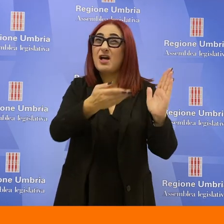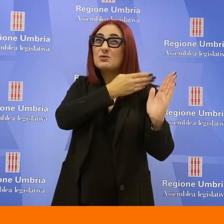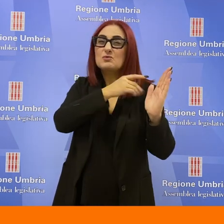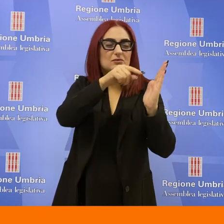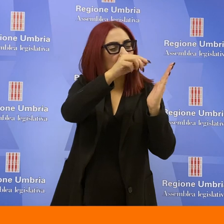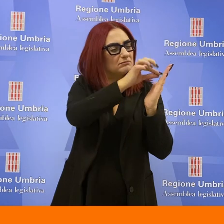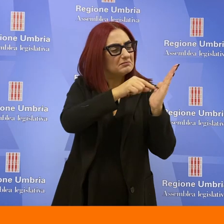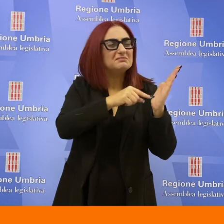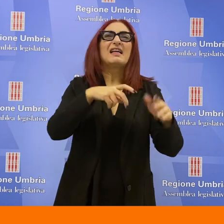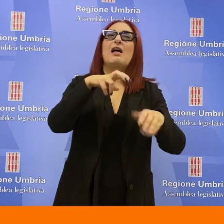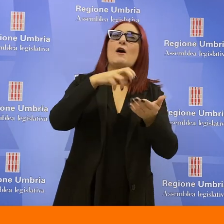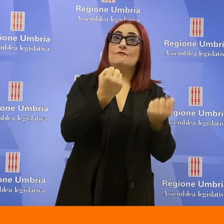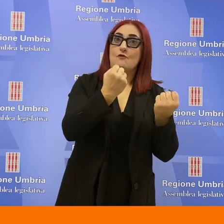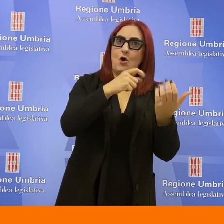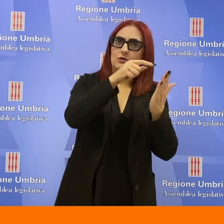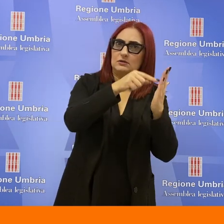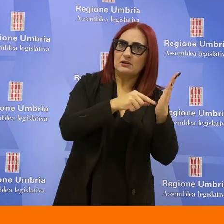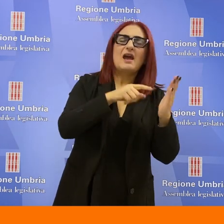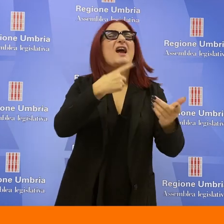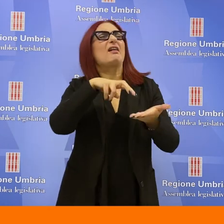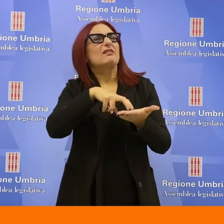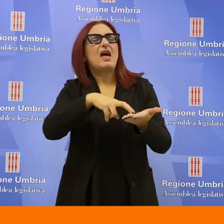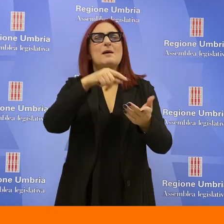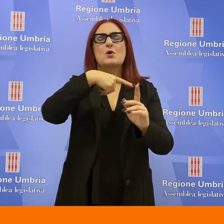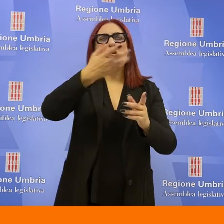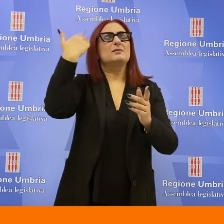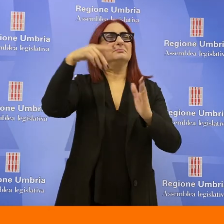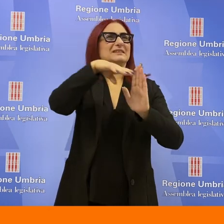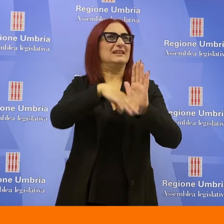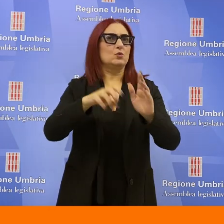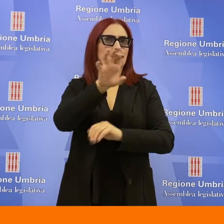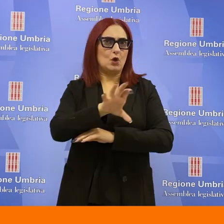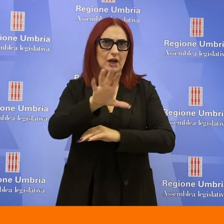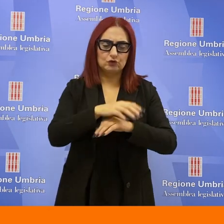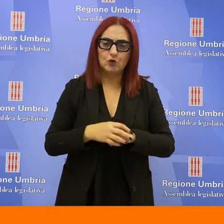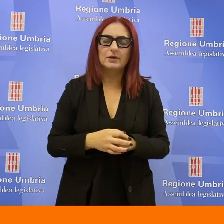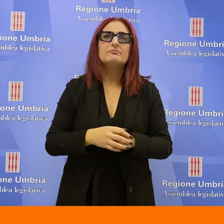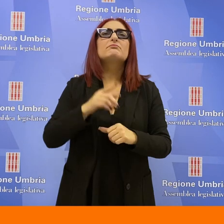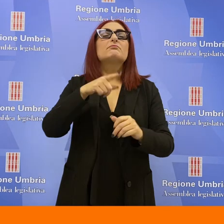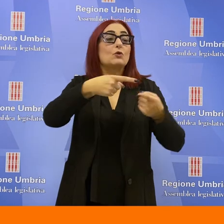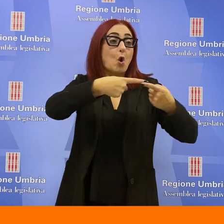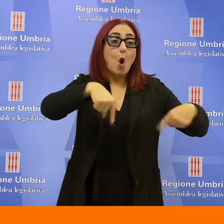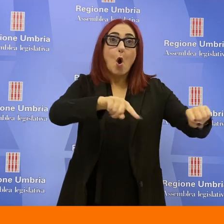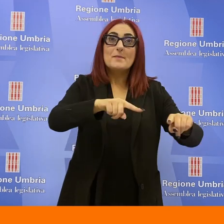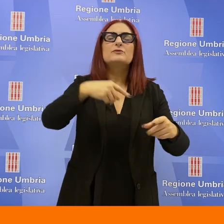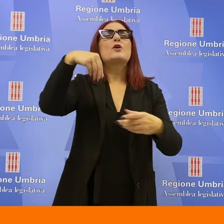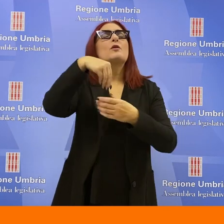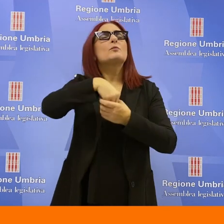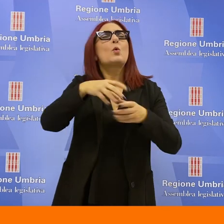i punti di forza e i punti di debolezza del nostro statuto regionale. La Commissione è composta da tutte le